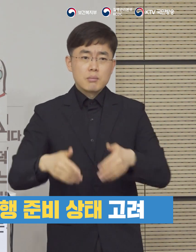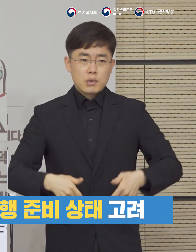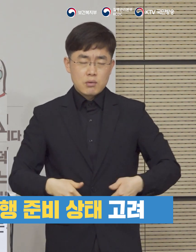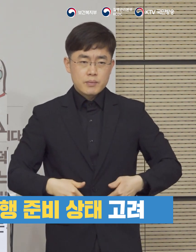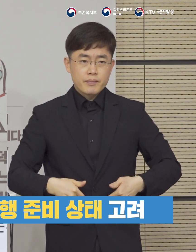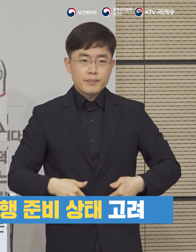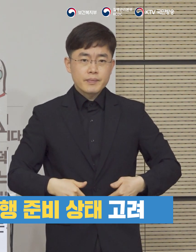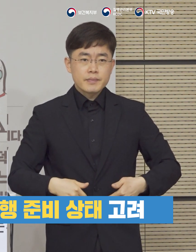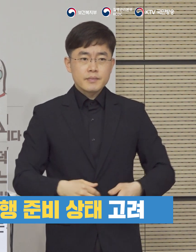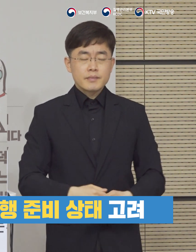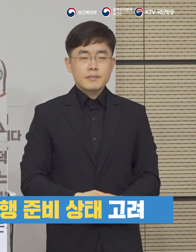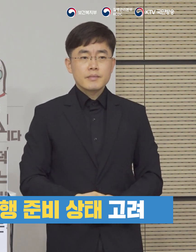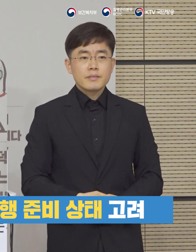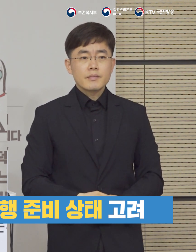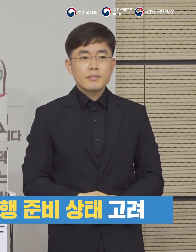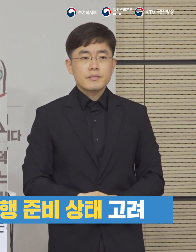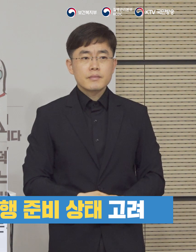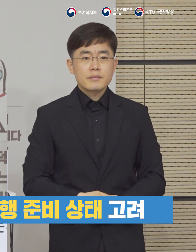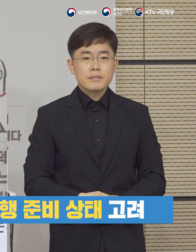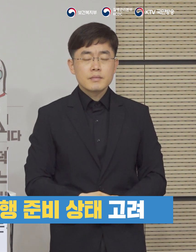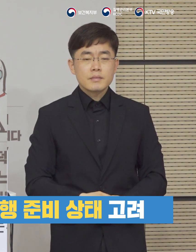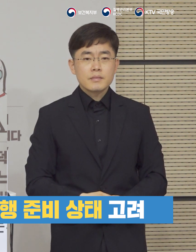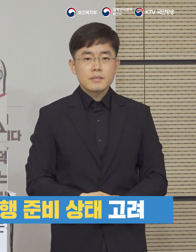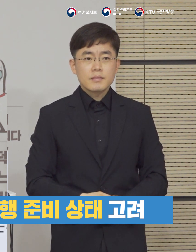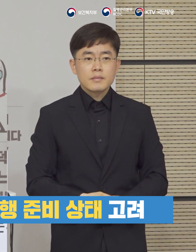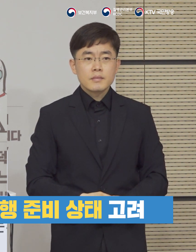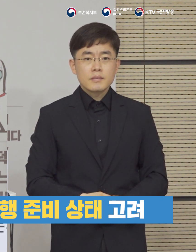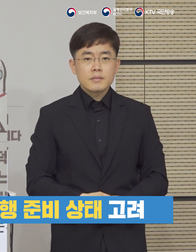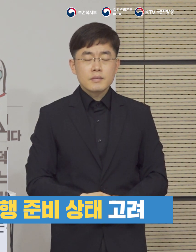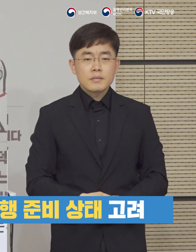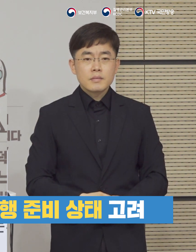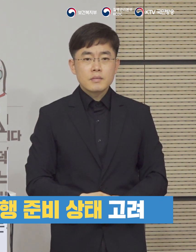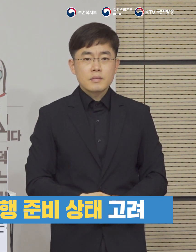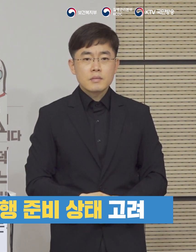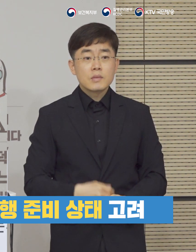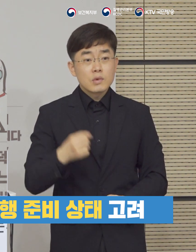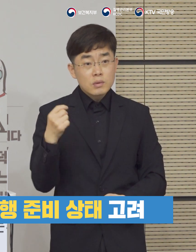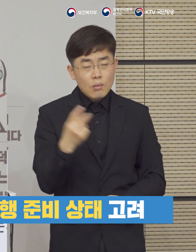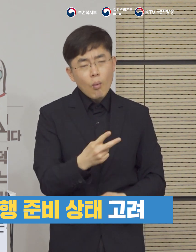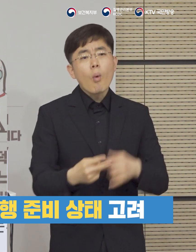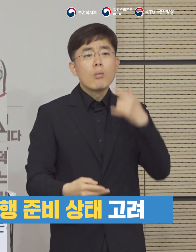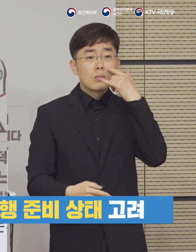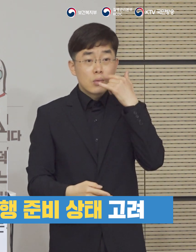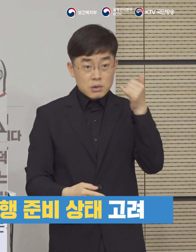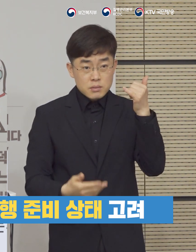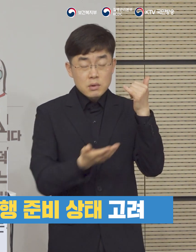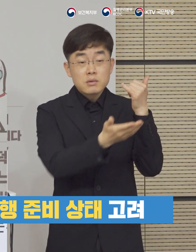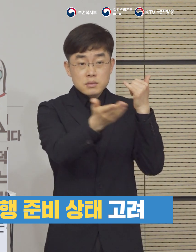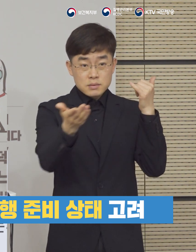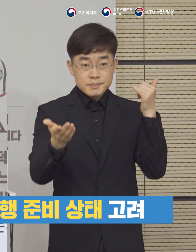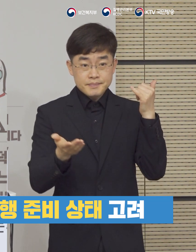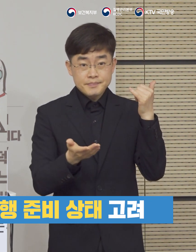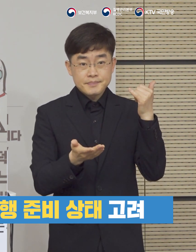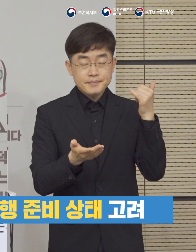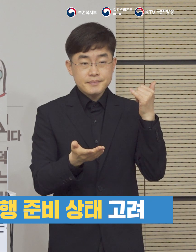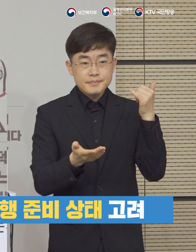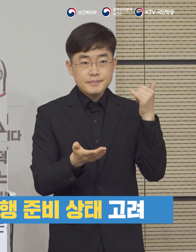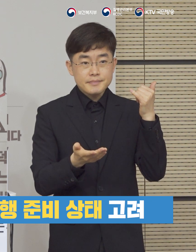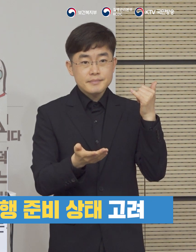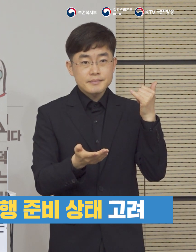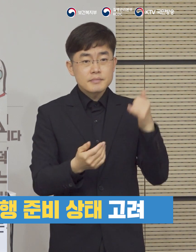등등이 같이 고려돼야 된다고 생각을 하고 그 이외에도 우리 학부모님들께서